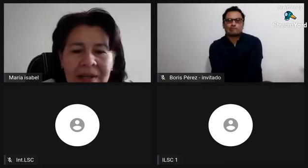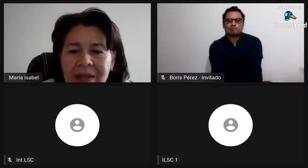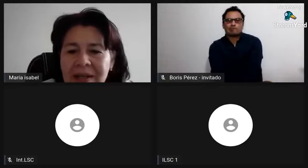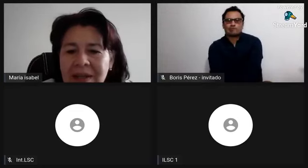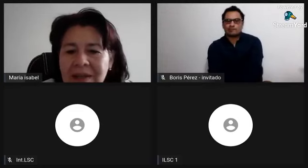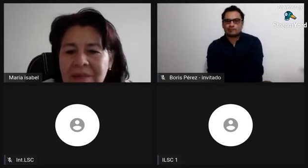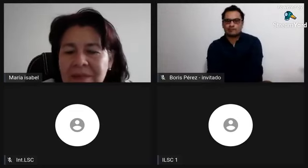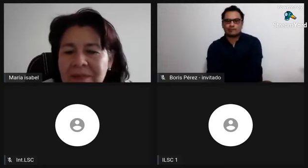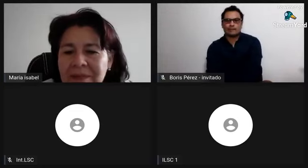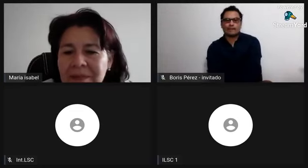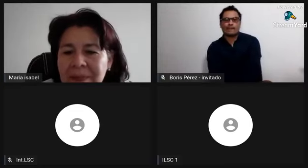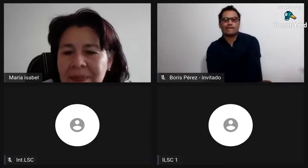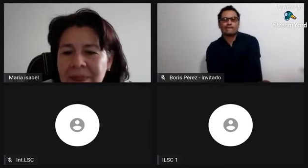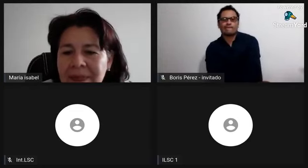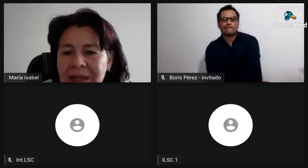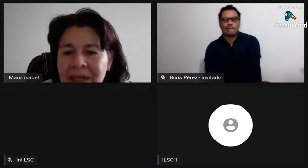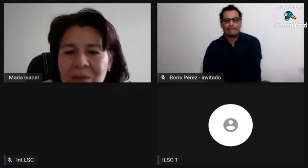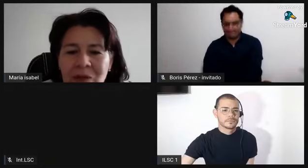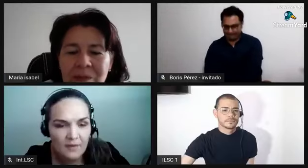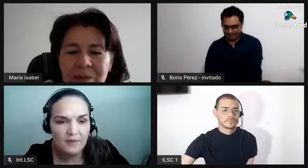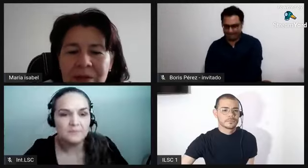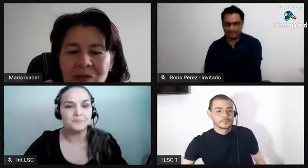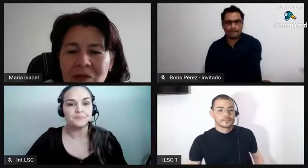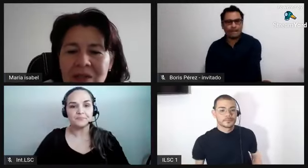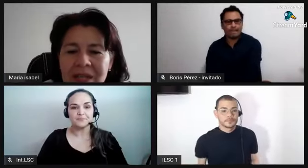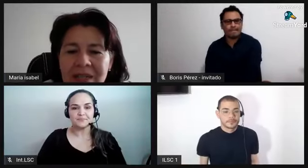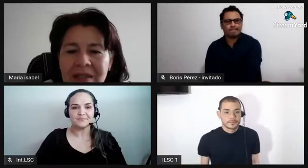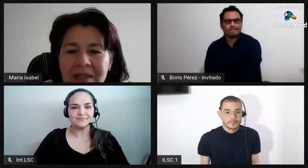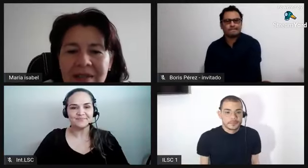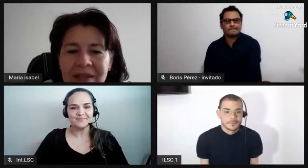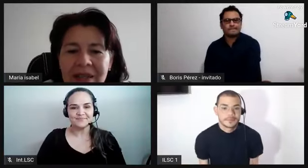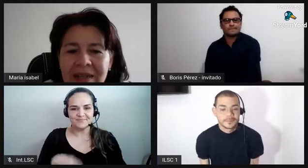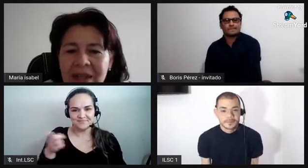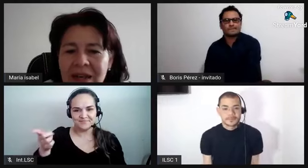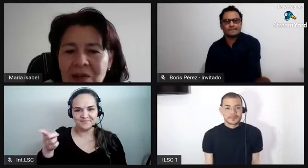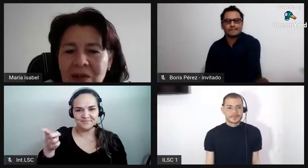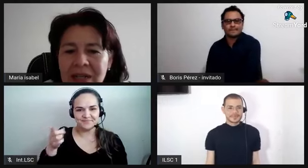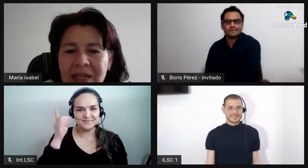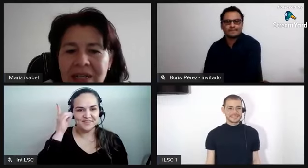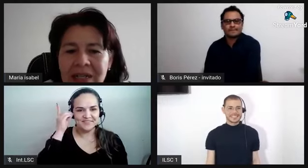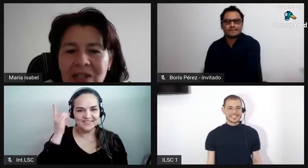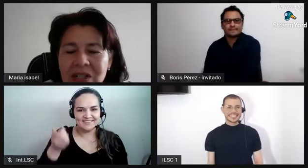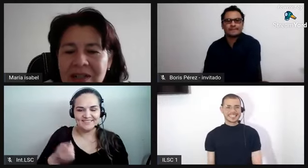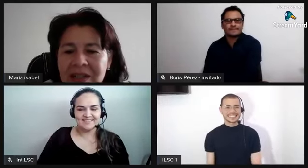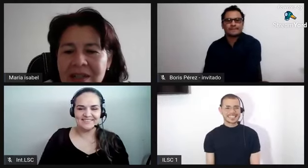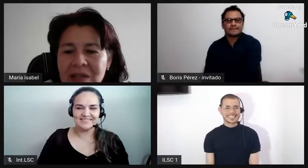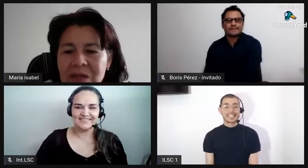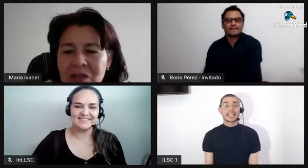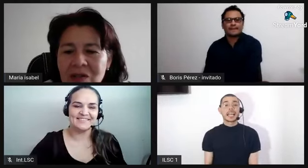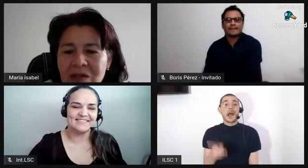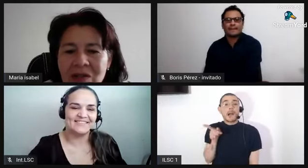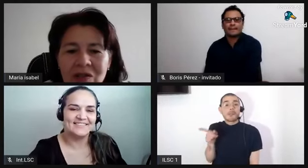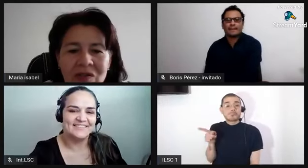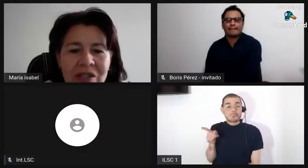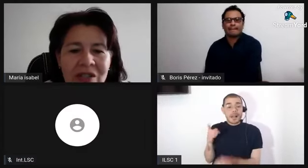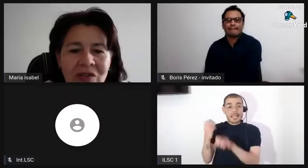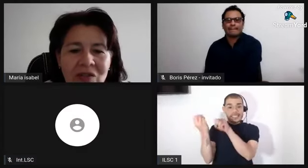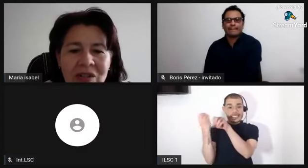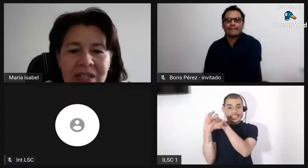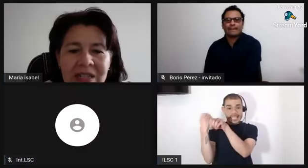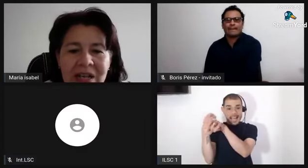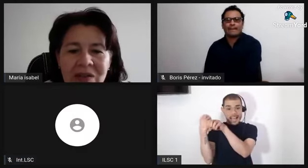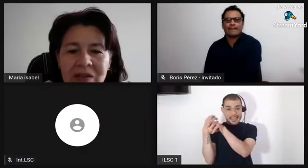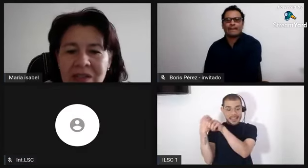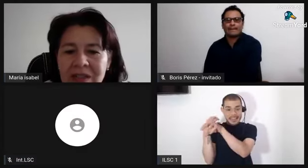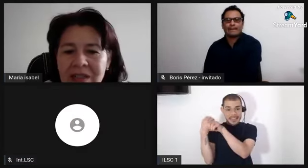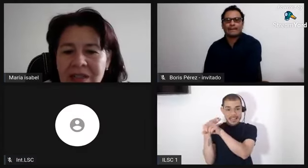Bien, tenemos preguntas que han dejado en el chat de la transmisión. Entonces, no sé si